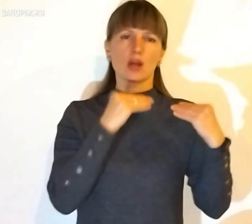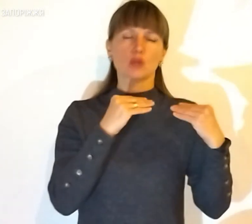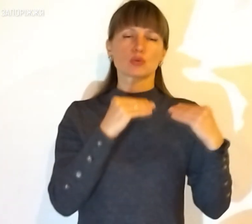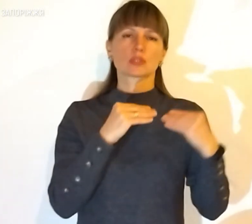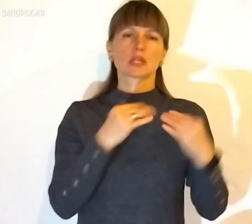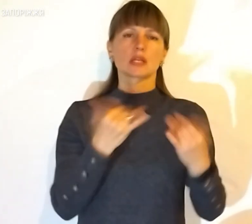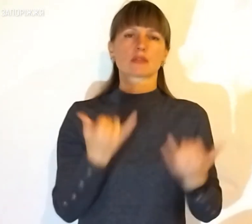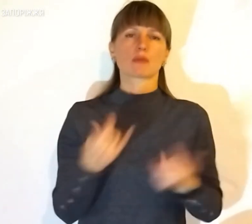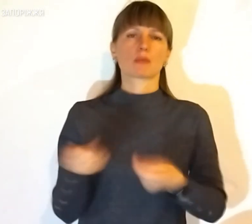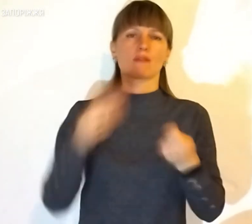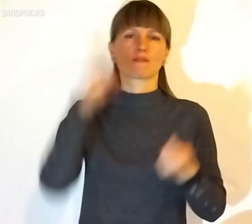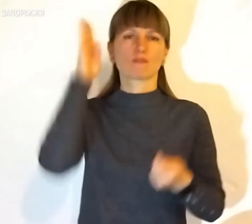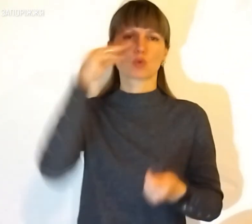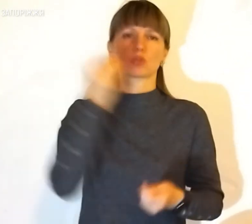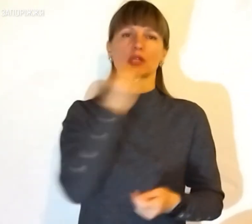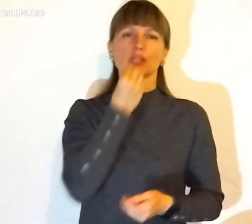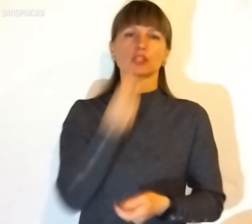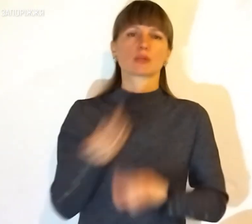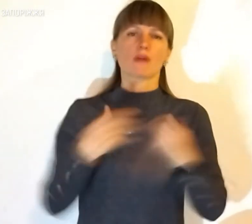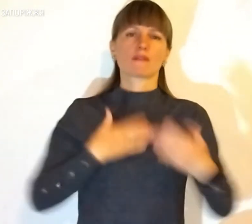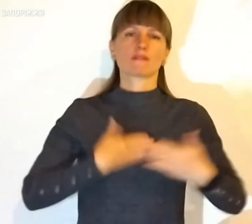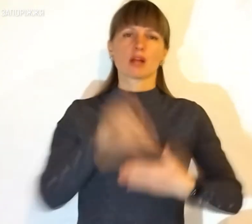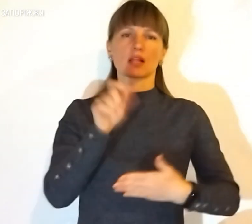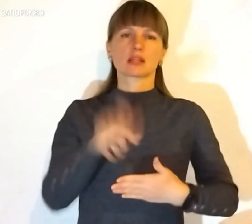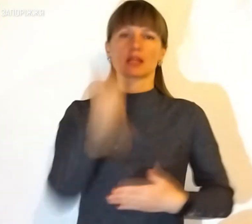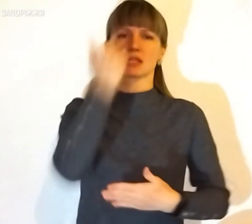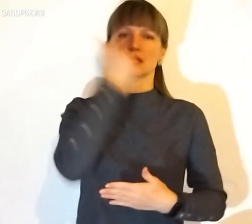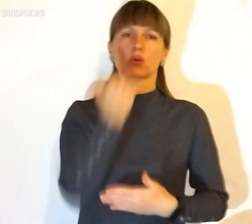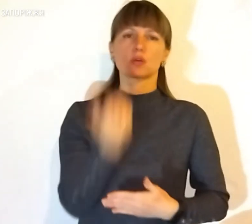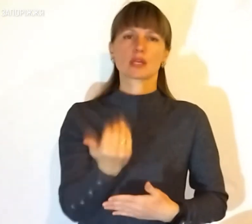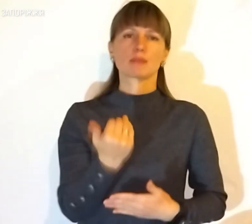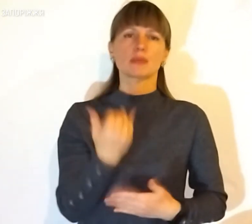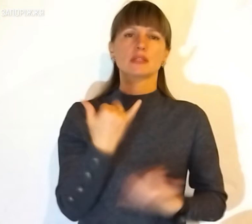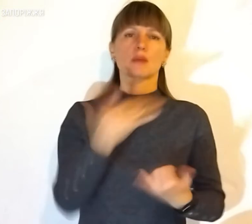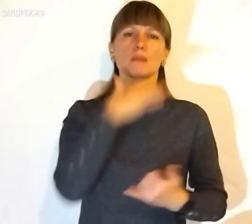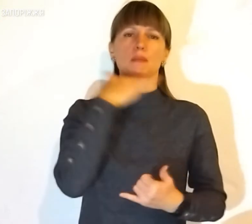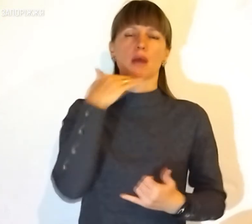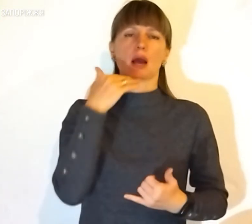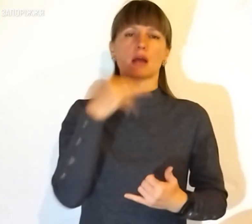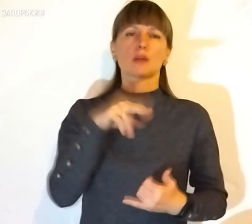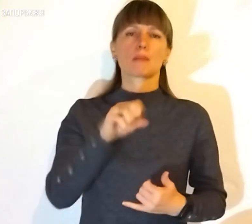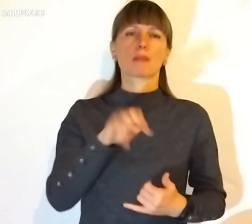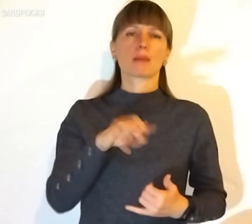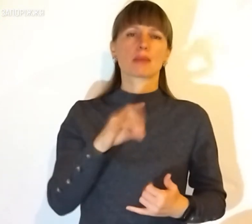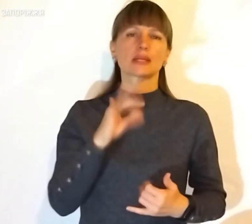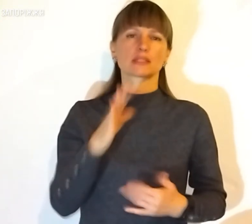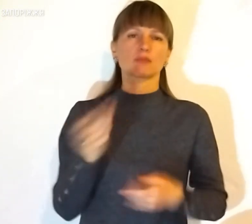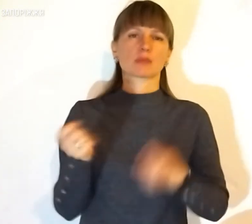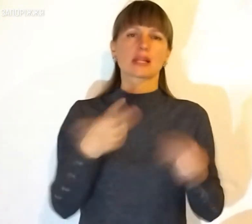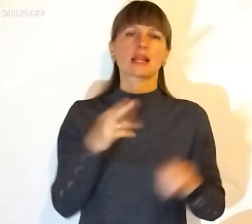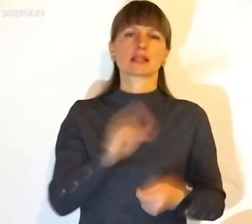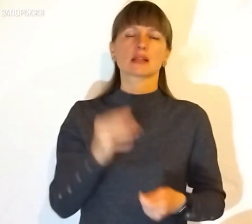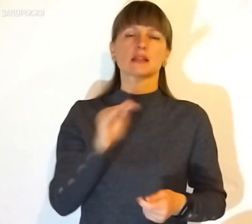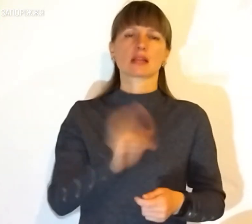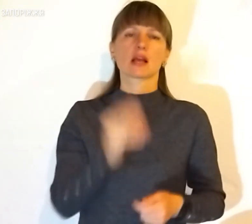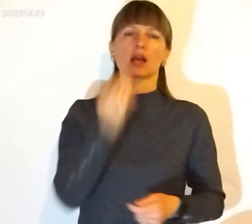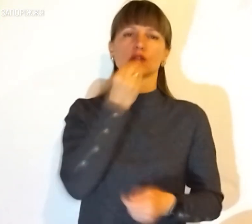сьогодні привозили. Їжу нам привозять волонтери. Дякую їм. Сьогодні багато памперсів привезли для дітей. Дитячого харчування